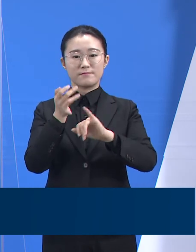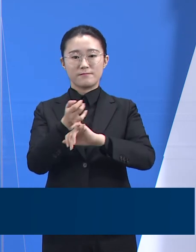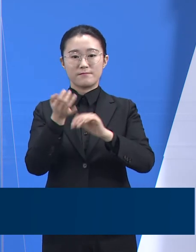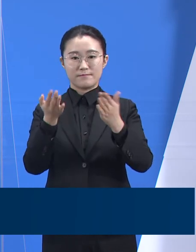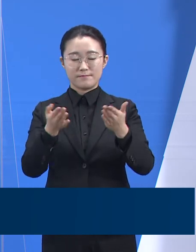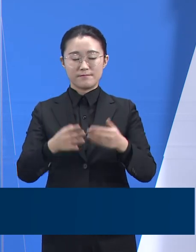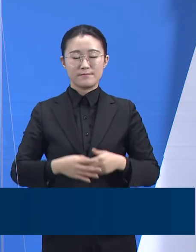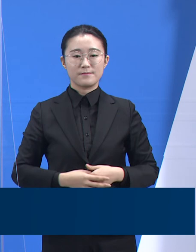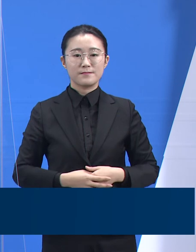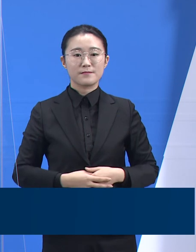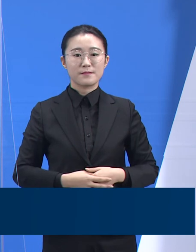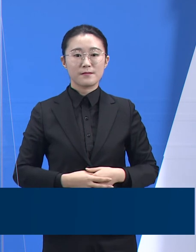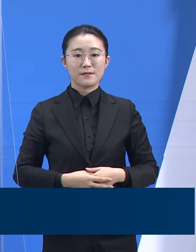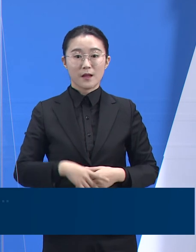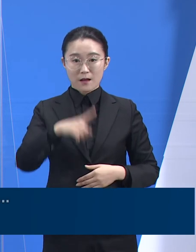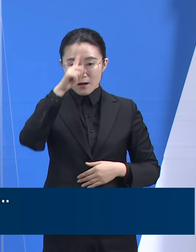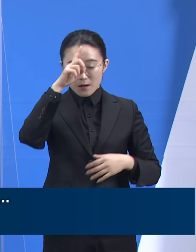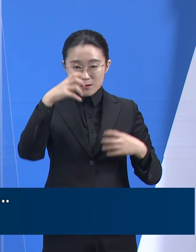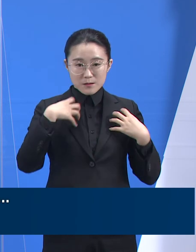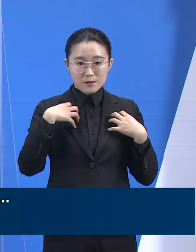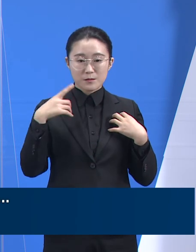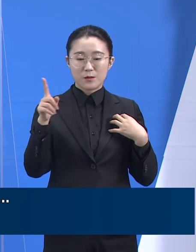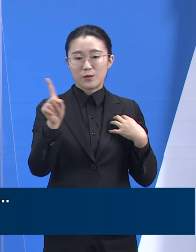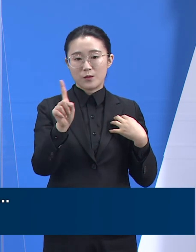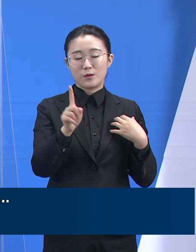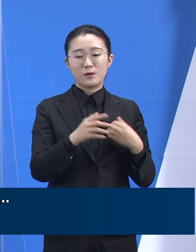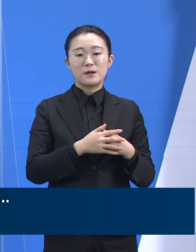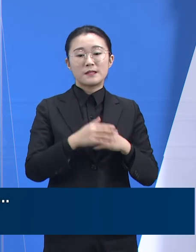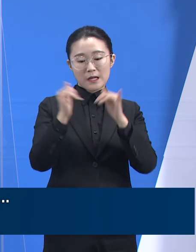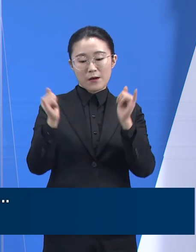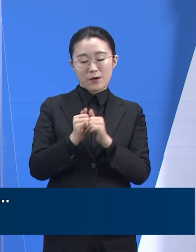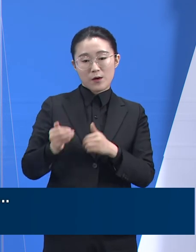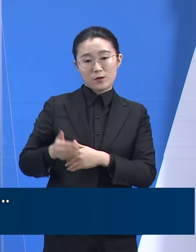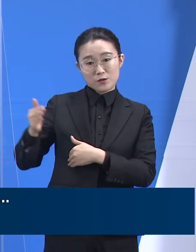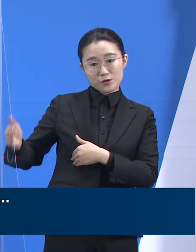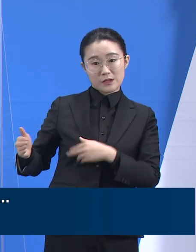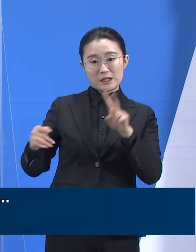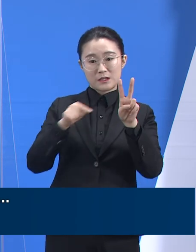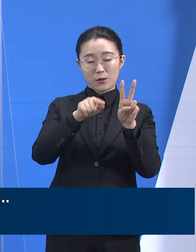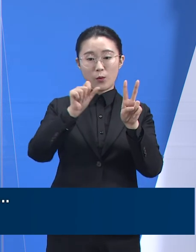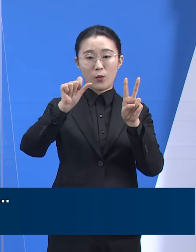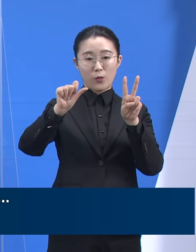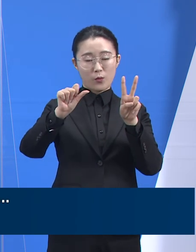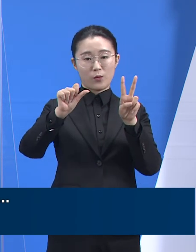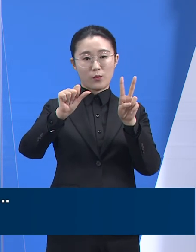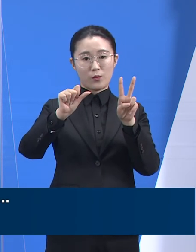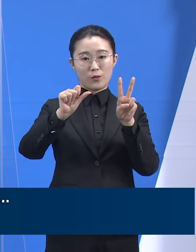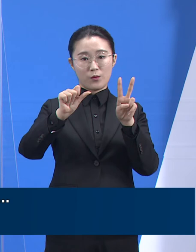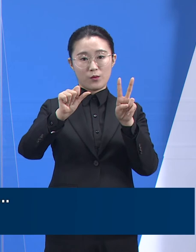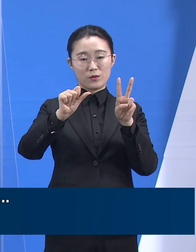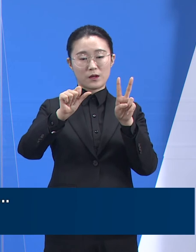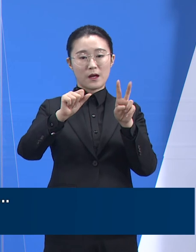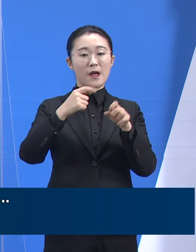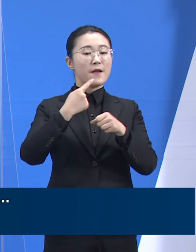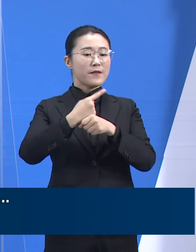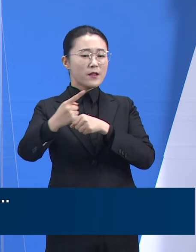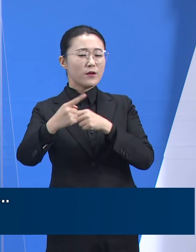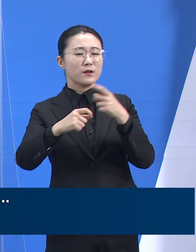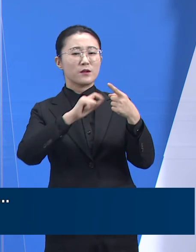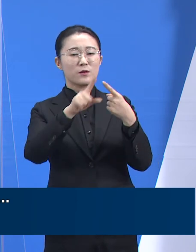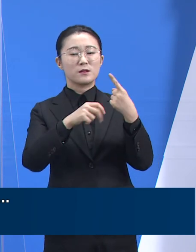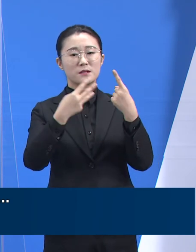정부는 수도권에 대한 사회적 거리 두기 2.5단계를 연말연시 특별 방역 대책이 종료되는 내년 1월